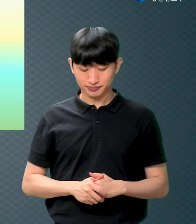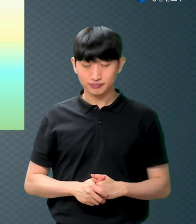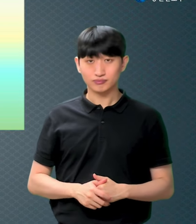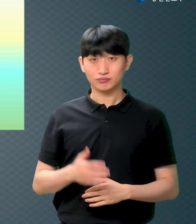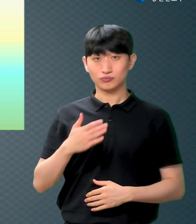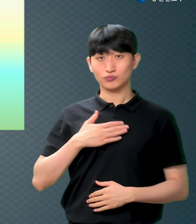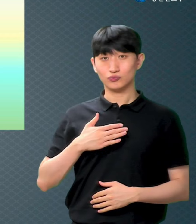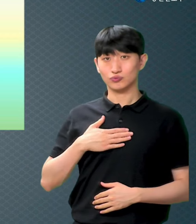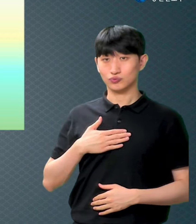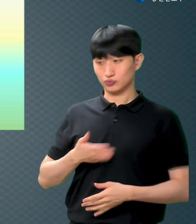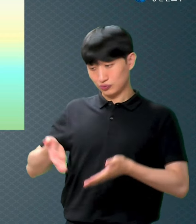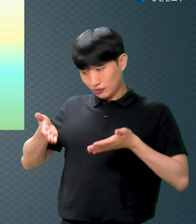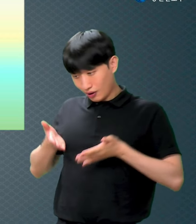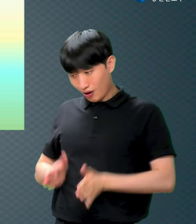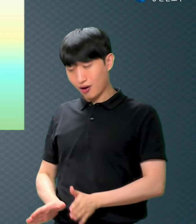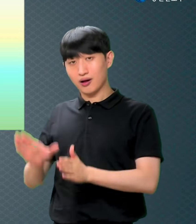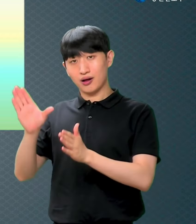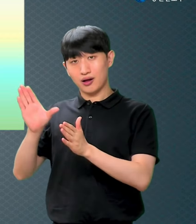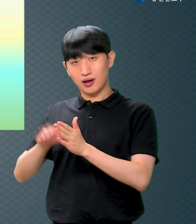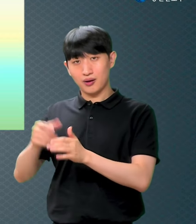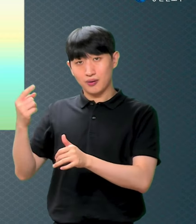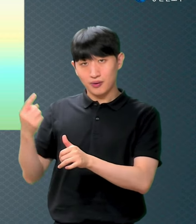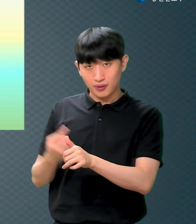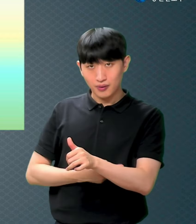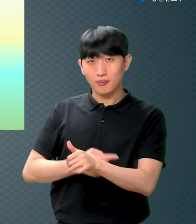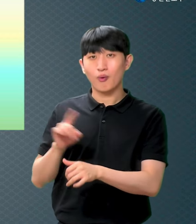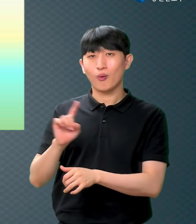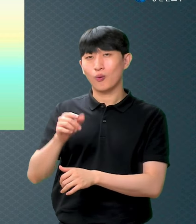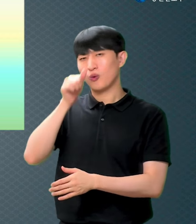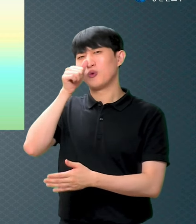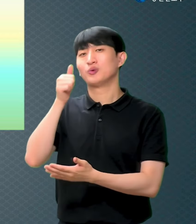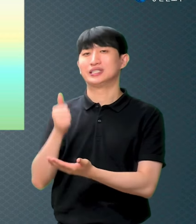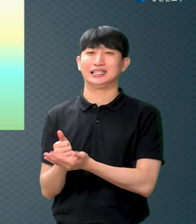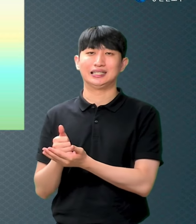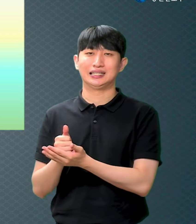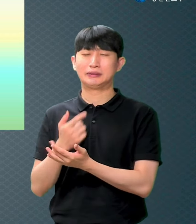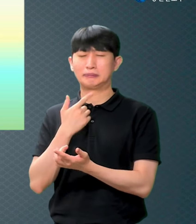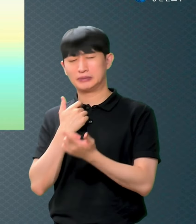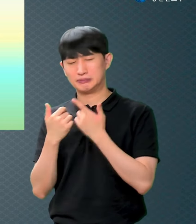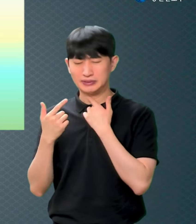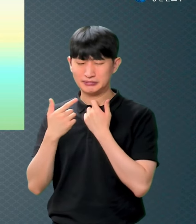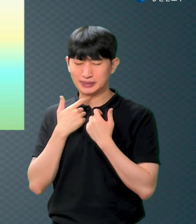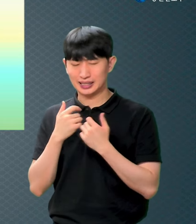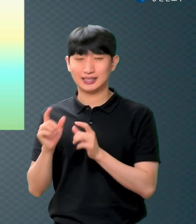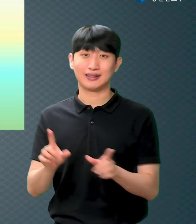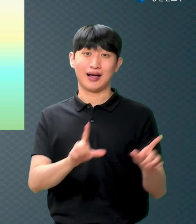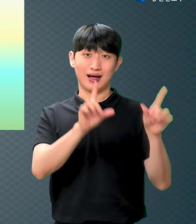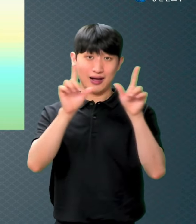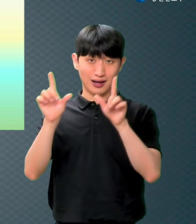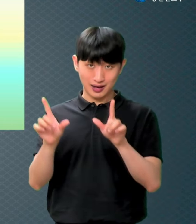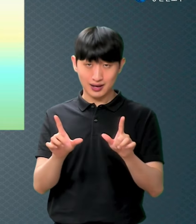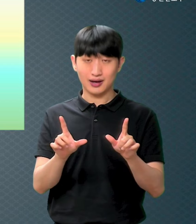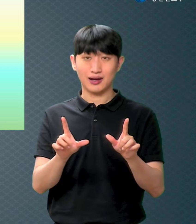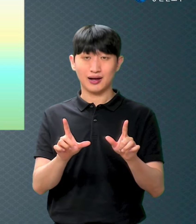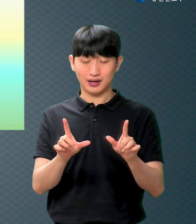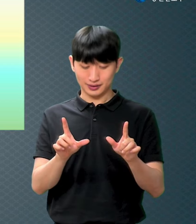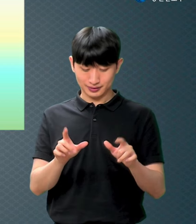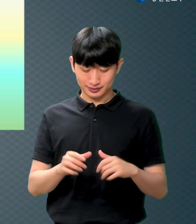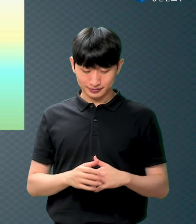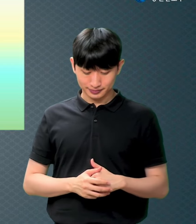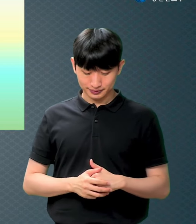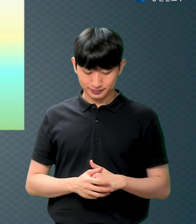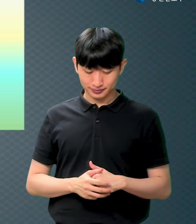착한 사람이 어디 있어요 날때부터 천국 갈 사람이 어디 있어요 그렇게 악한 사람이었는데 우리